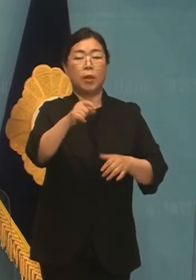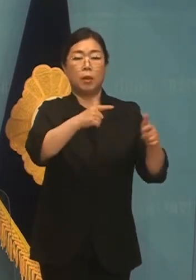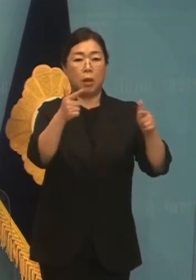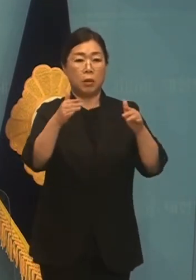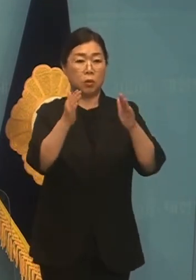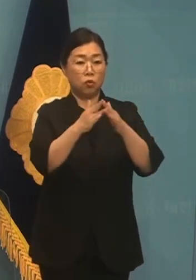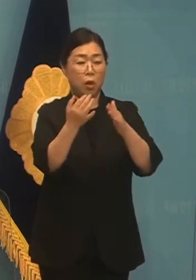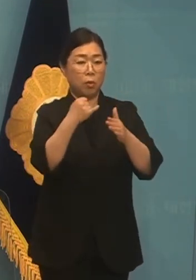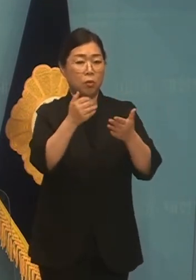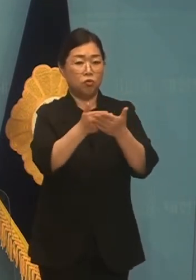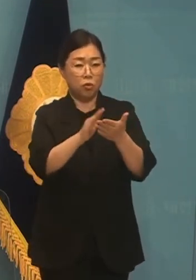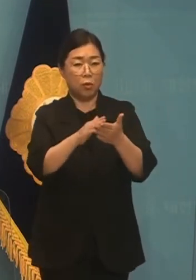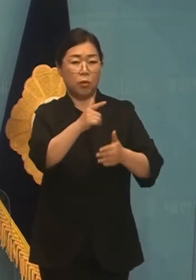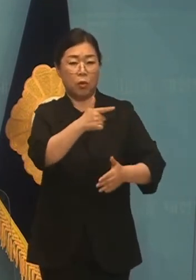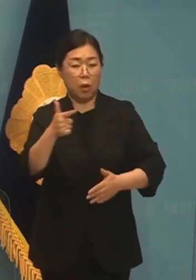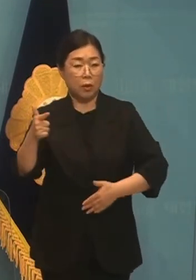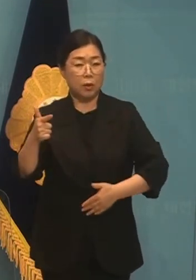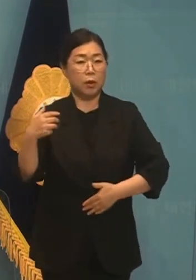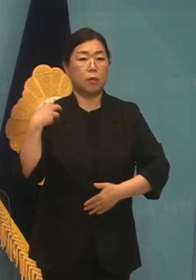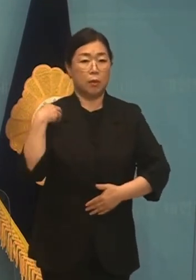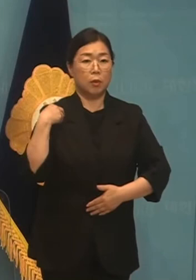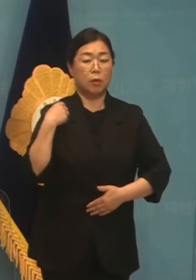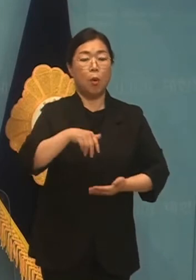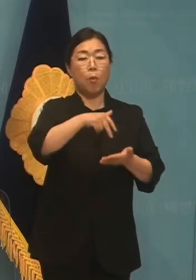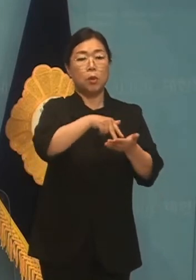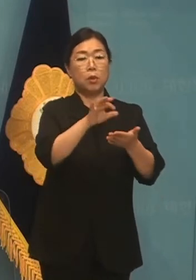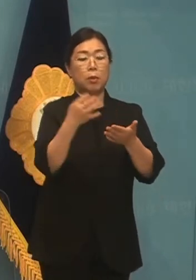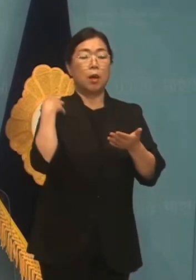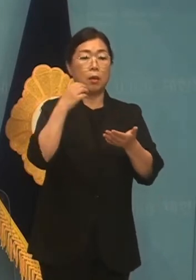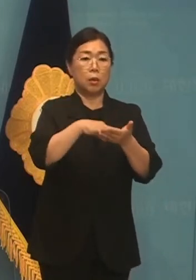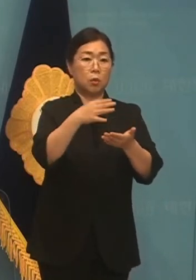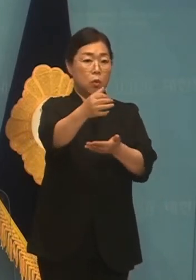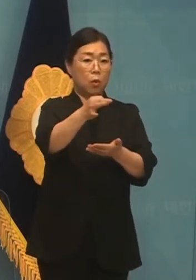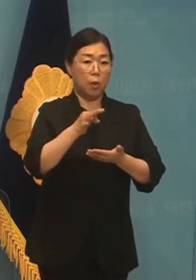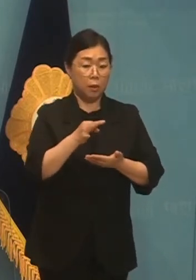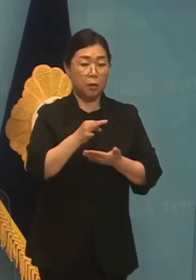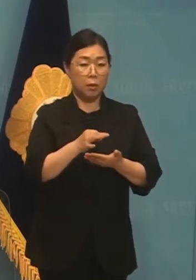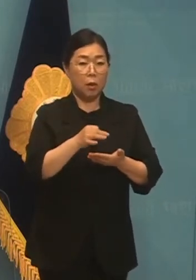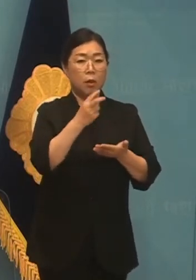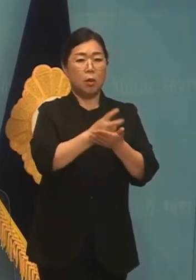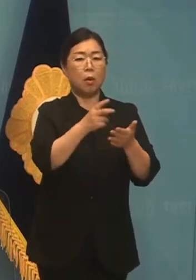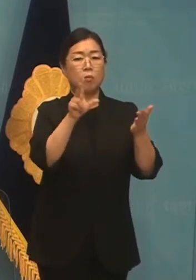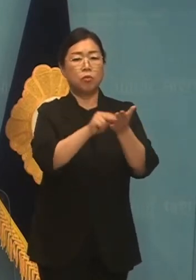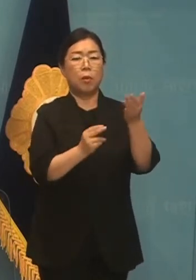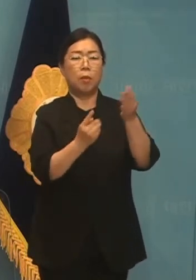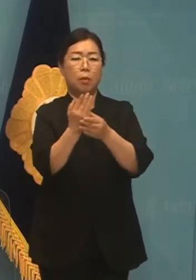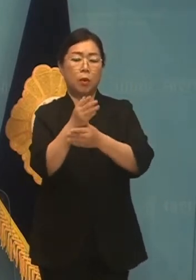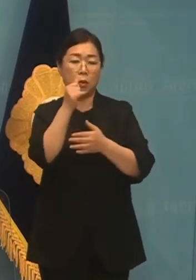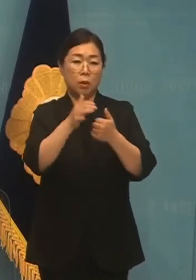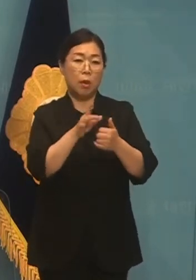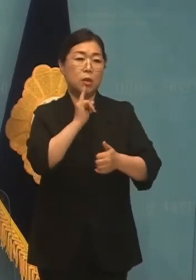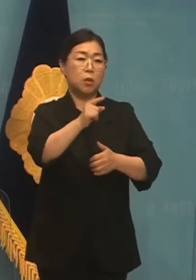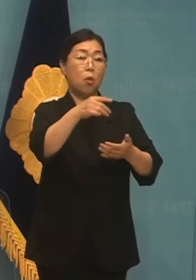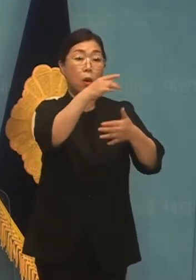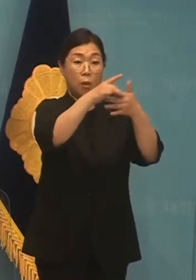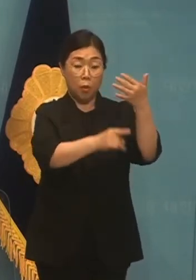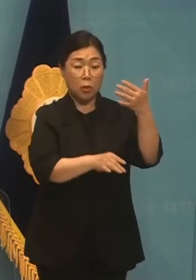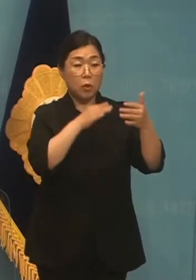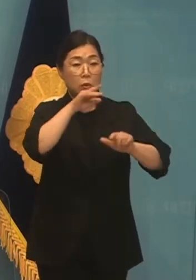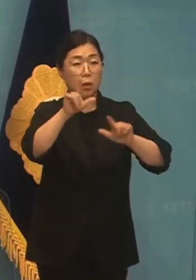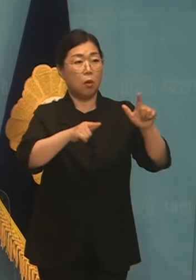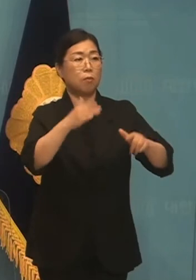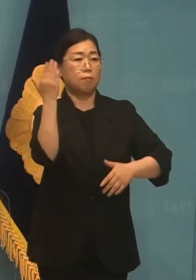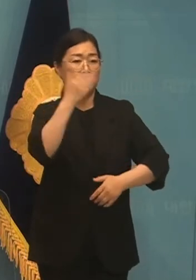및 수리수선 의무, 의무, 보증금 반환 등이었다는 것을 감안하면 신고 항목을 현실화하고